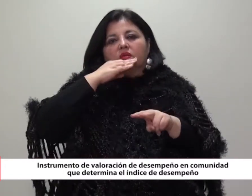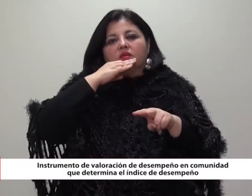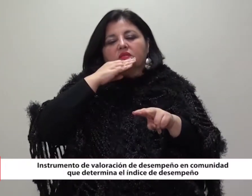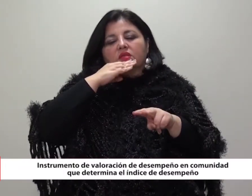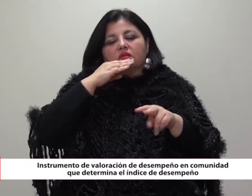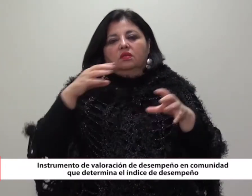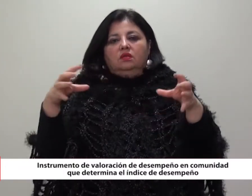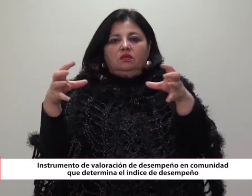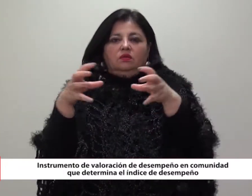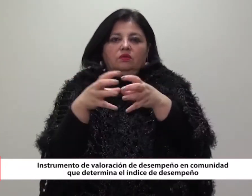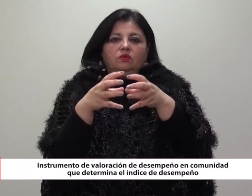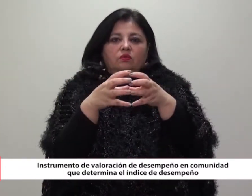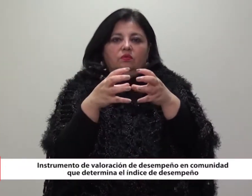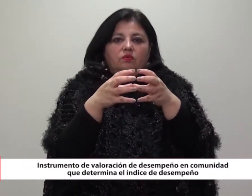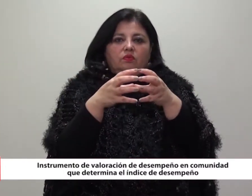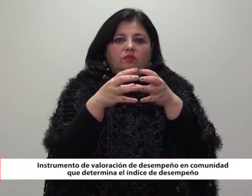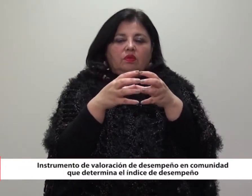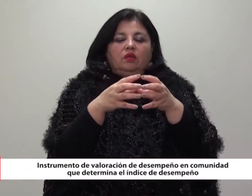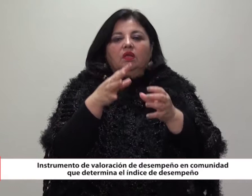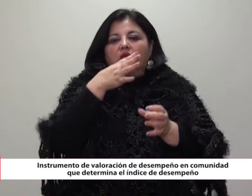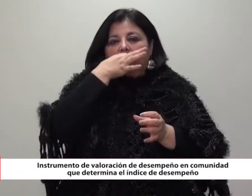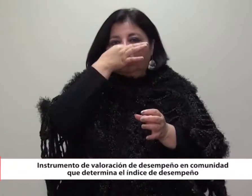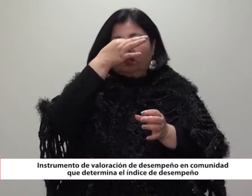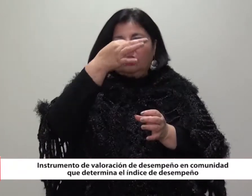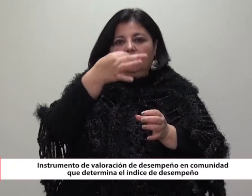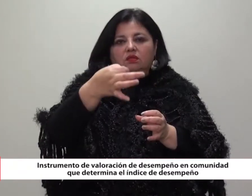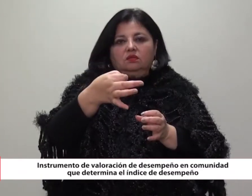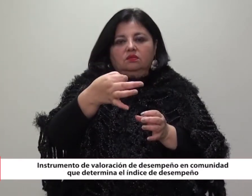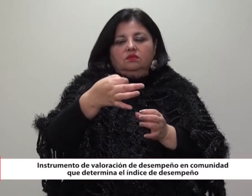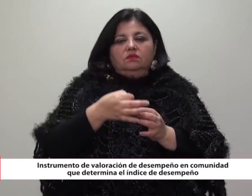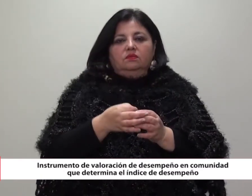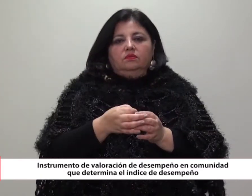el Índice de Desempeño.